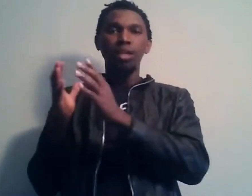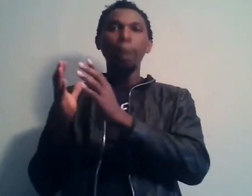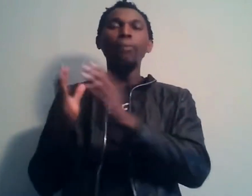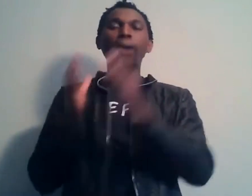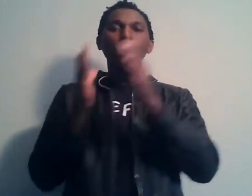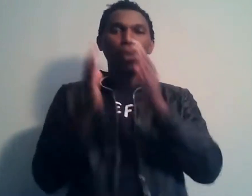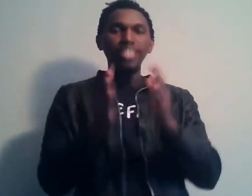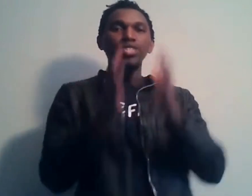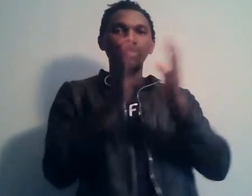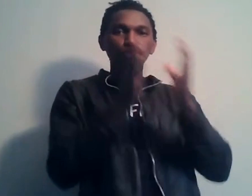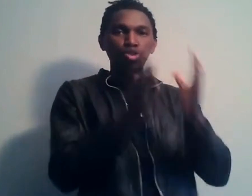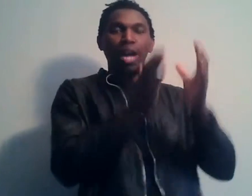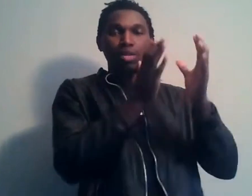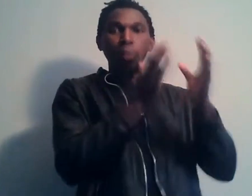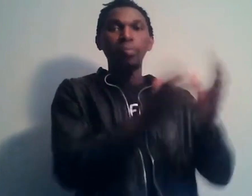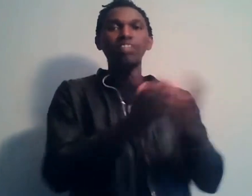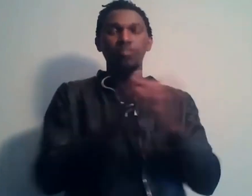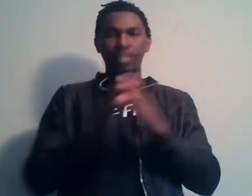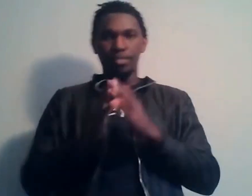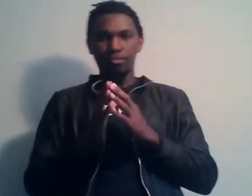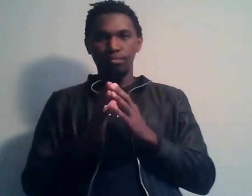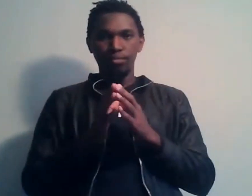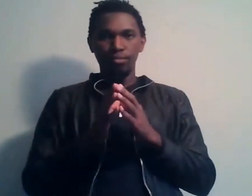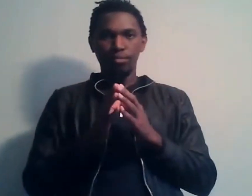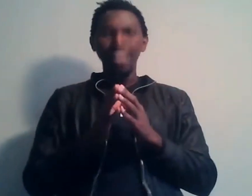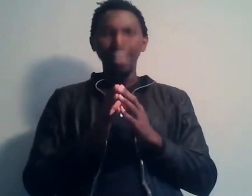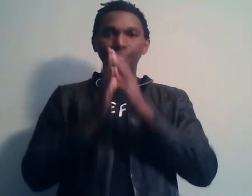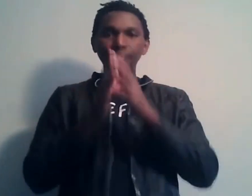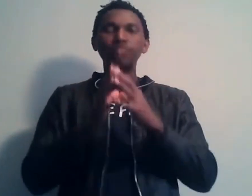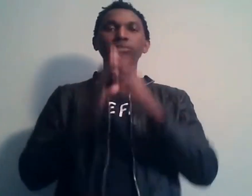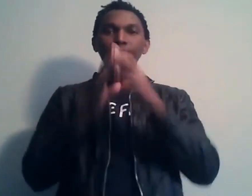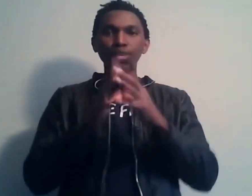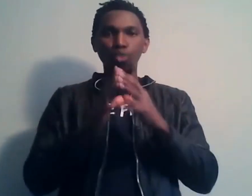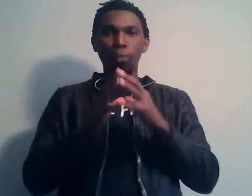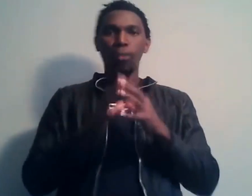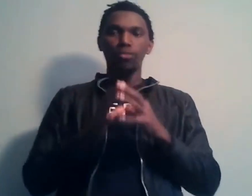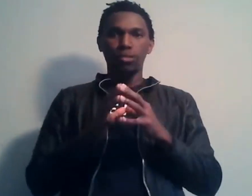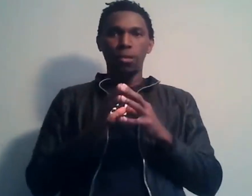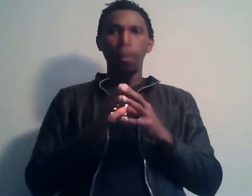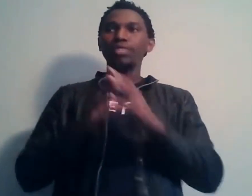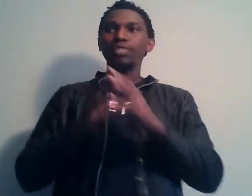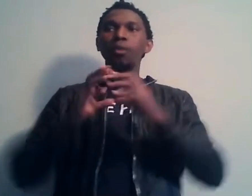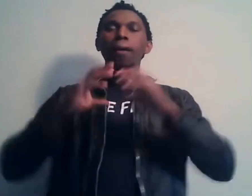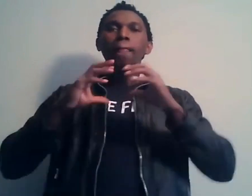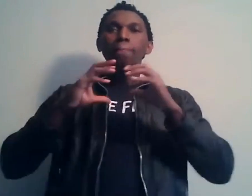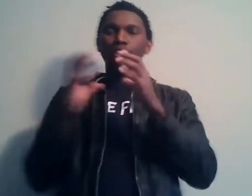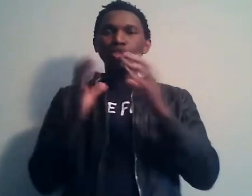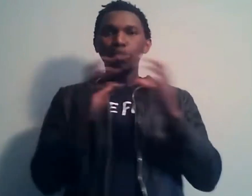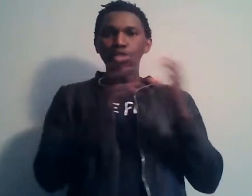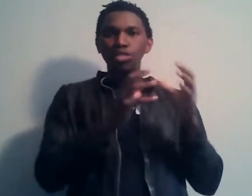pour apporter des solutions à ton pays en fait. Et ça, il faut bien le comprendre. Parce que malheureusement, ce qui se